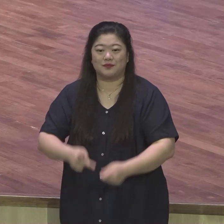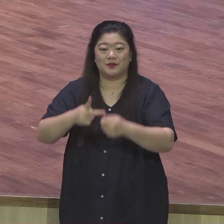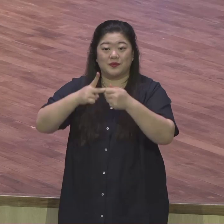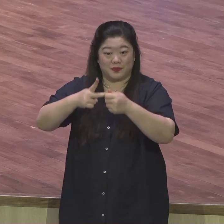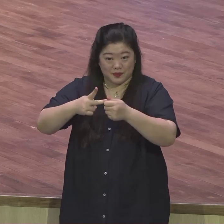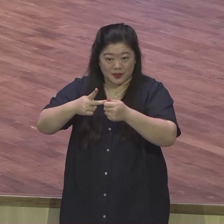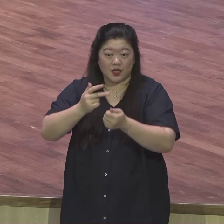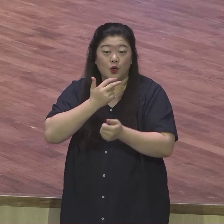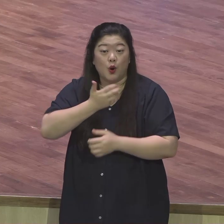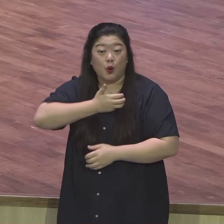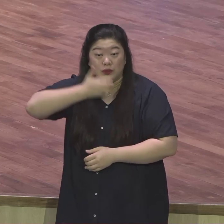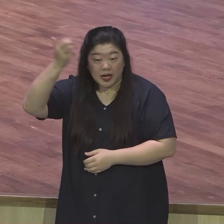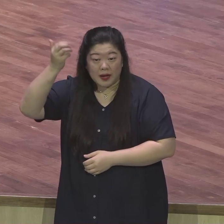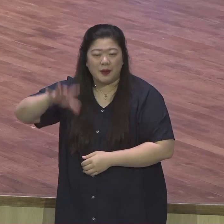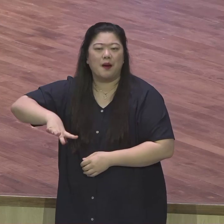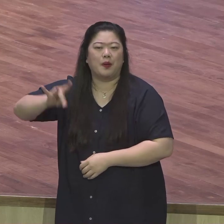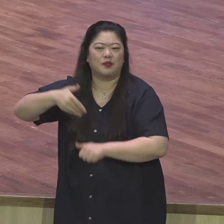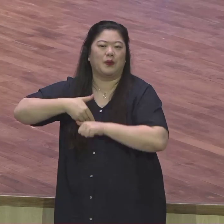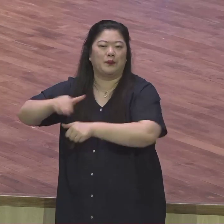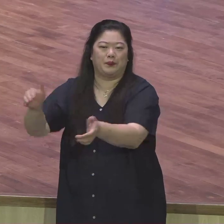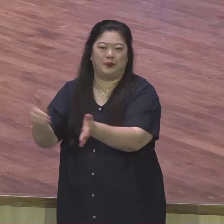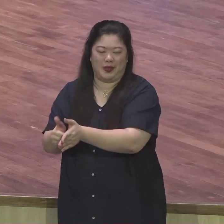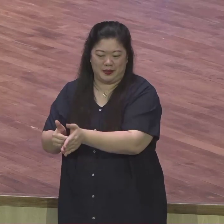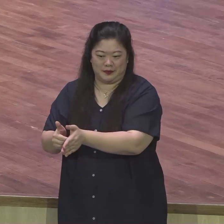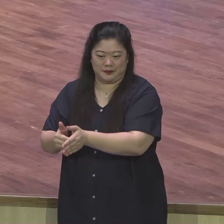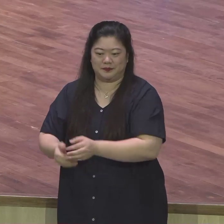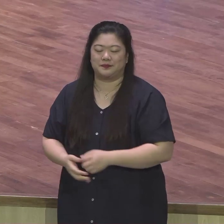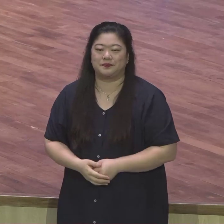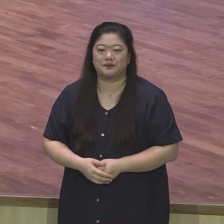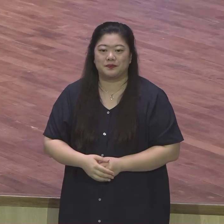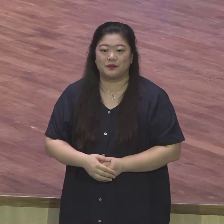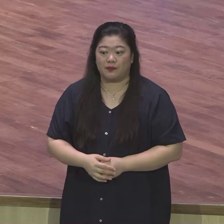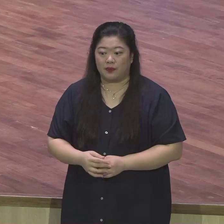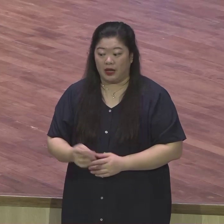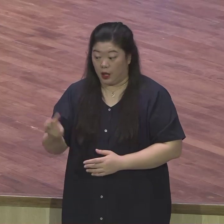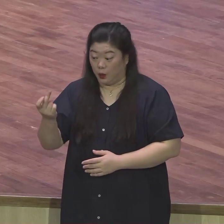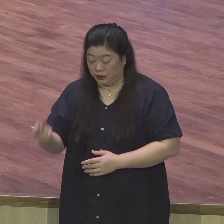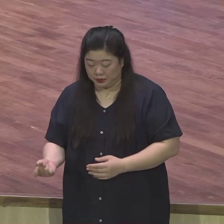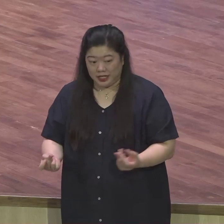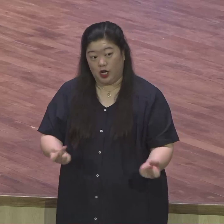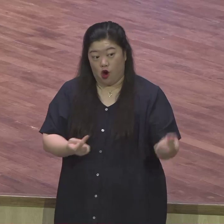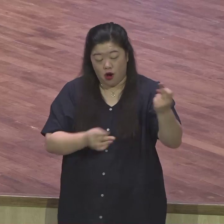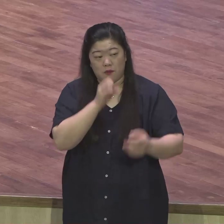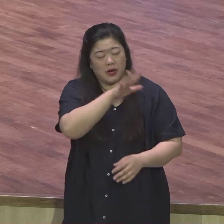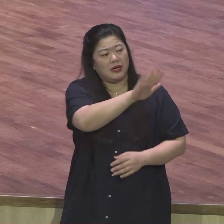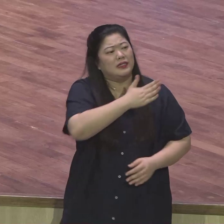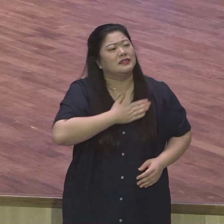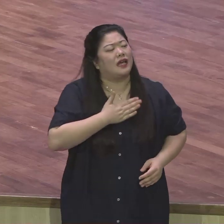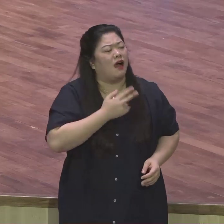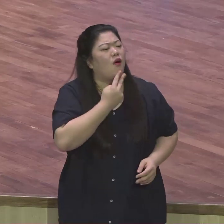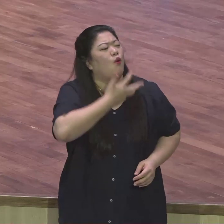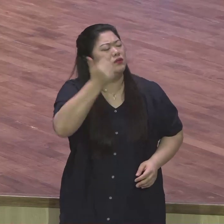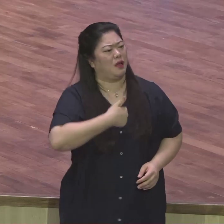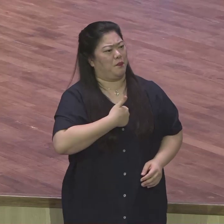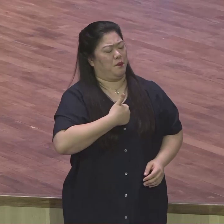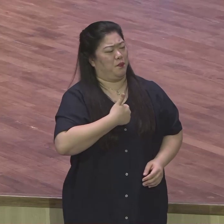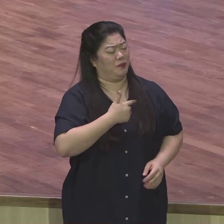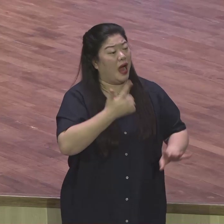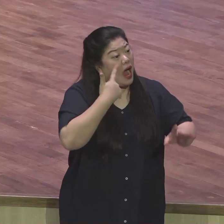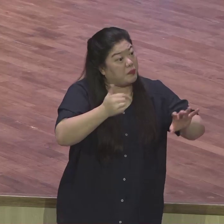3절로 5절봅니다. 요셉이 그 형들에게 예를되 나는 요셉이라 내 아버지께서 아직 살아계시나이까